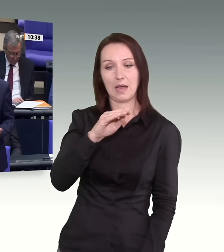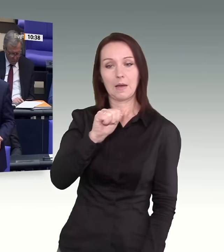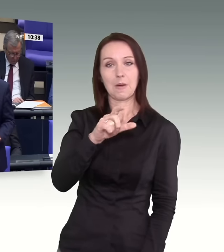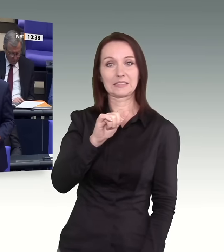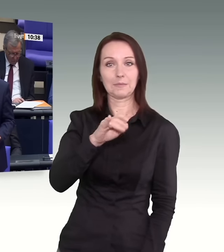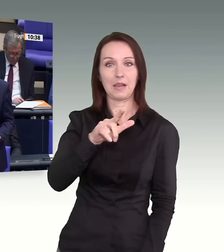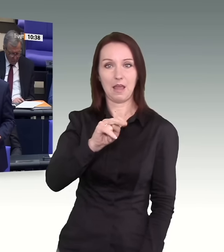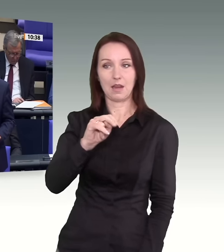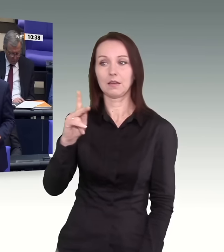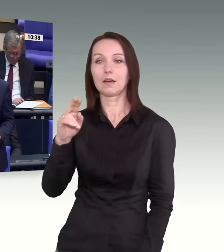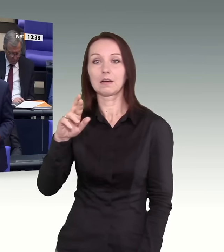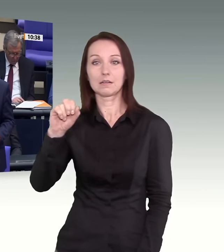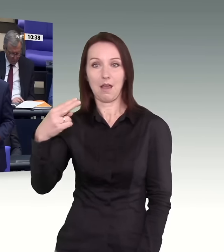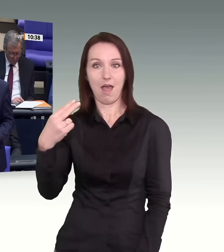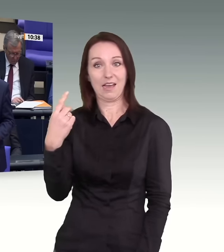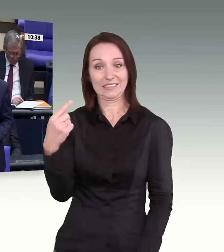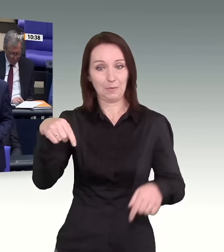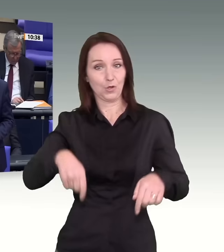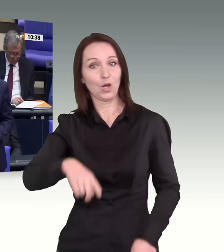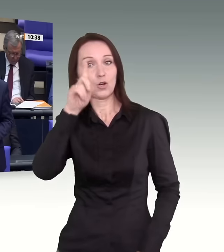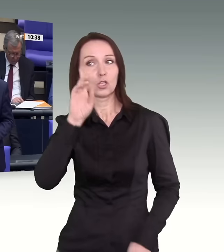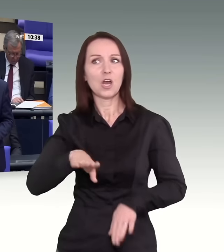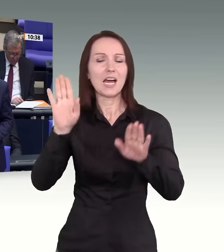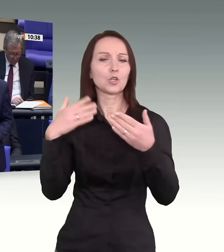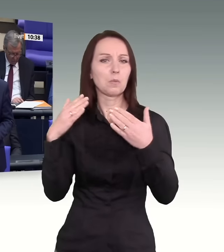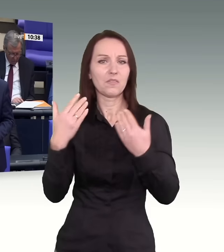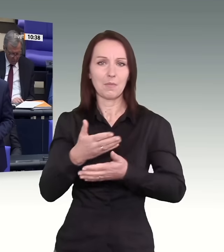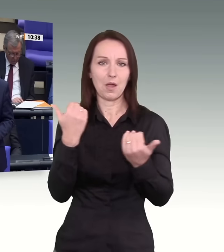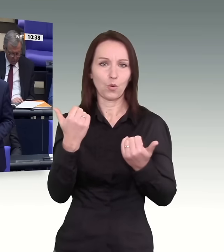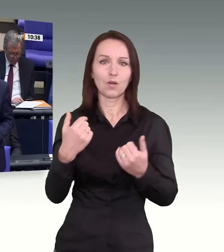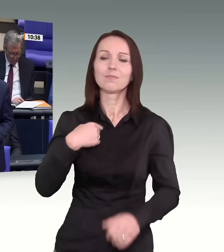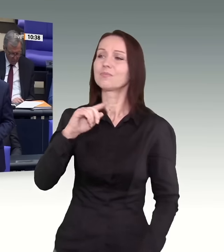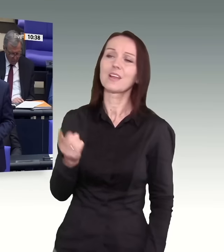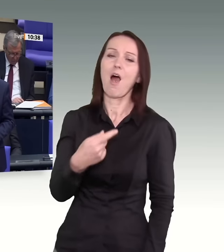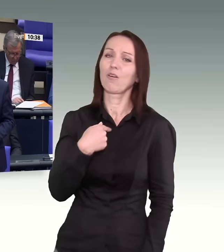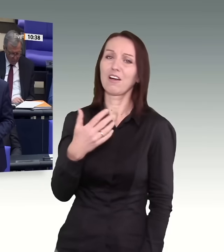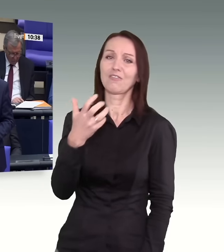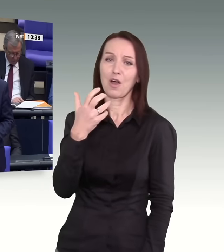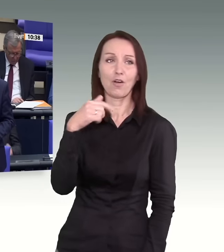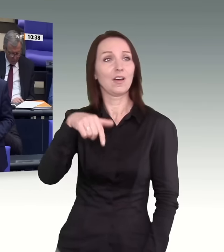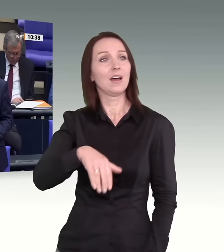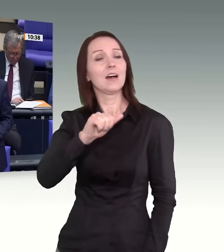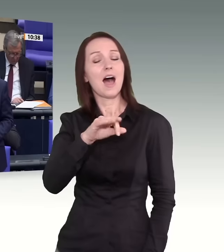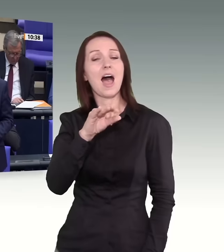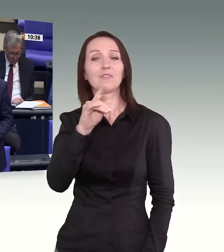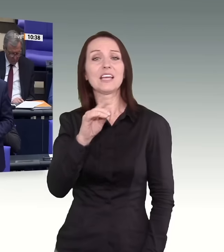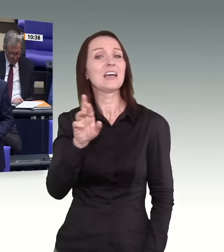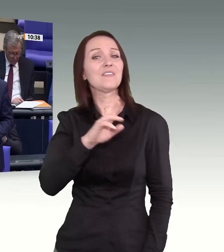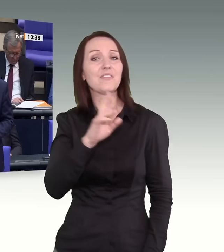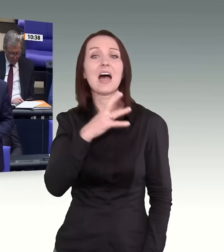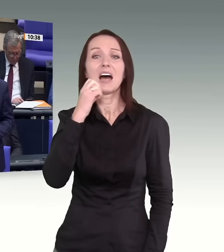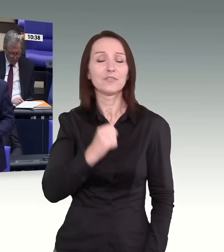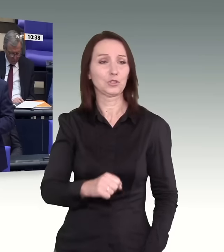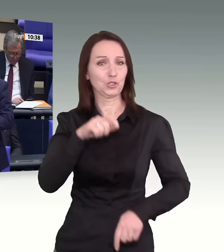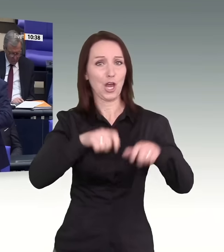Des Weiteren weise ich den Vorwurf zurück, dass irgendjemand in der AfD massenweise Leute deportieren wolle. Was ich gerade